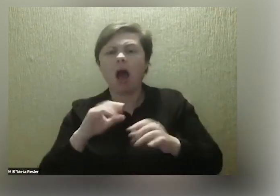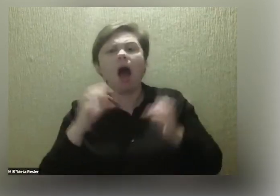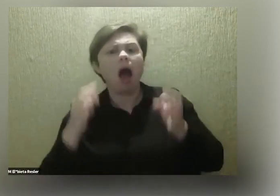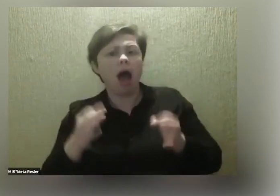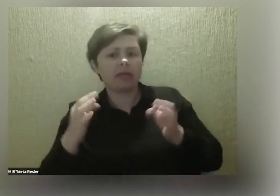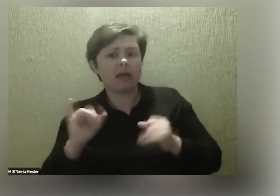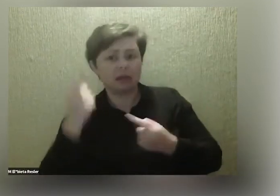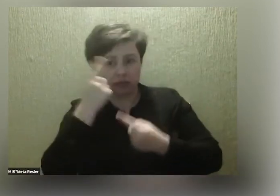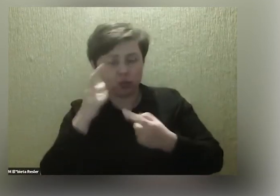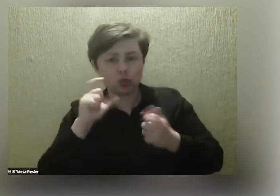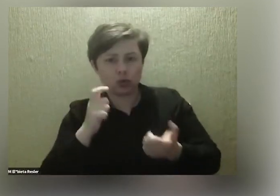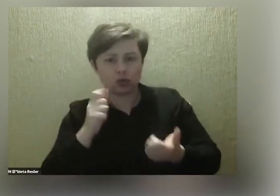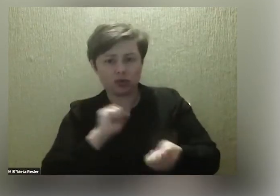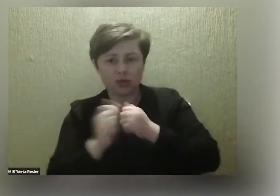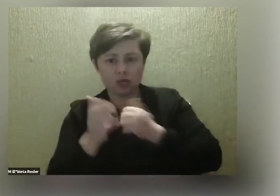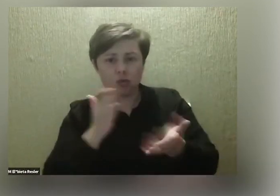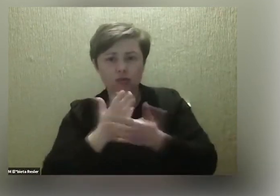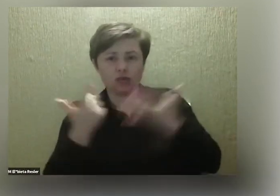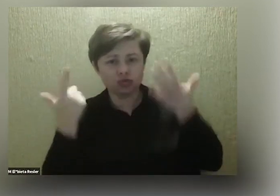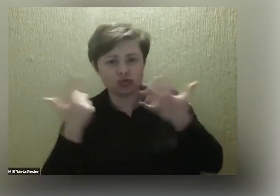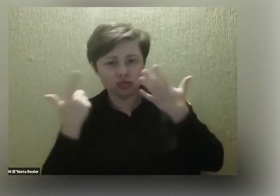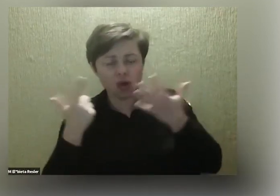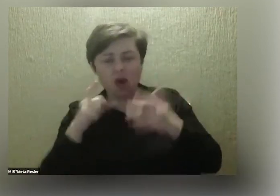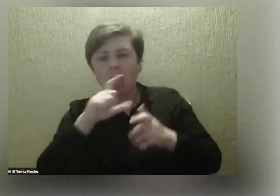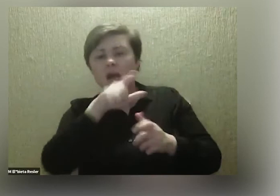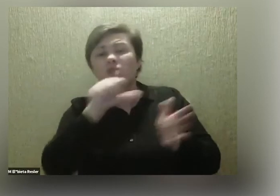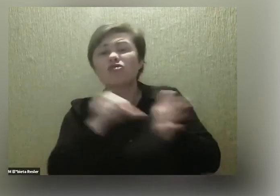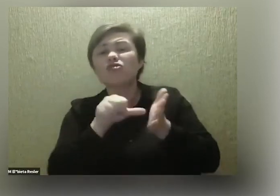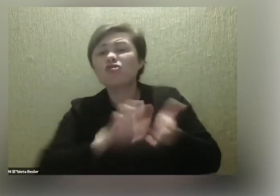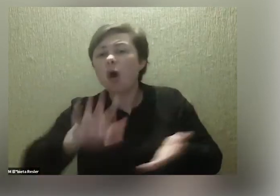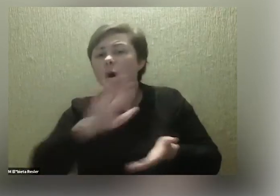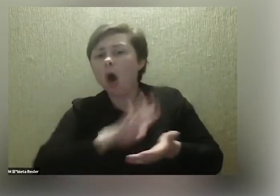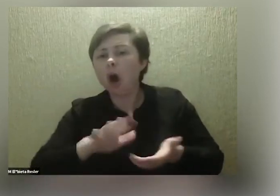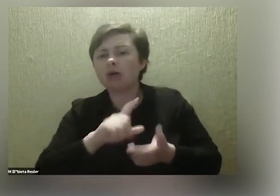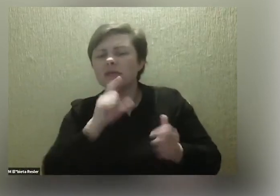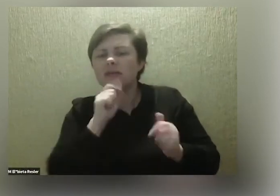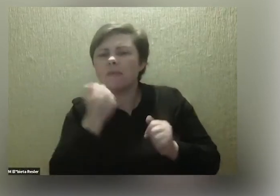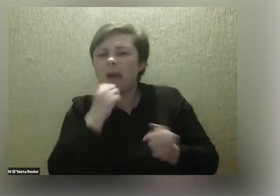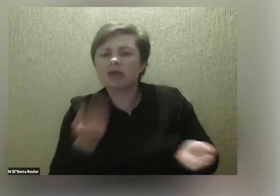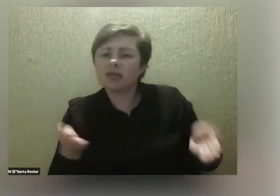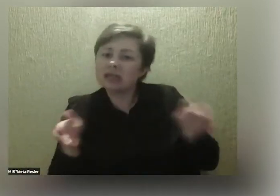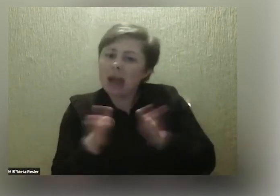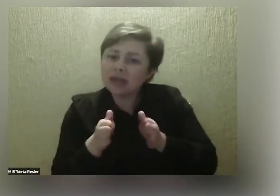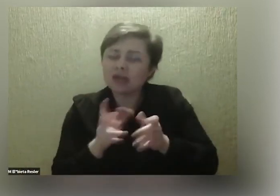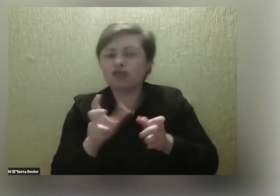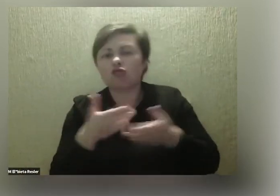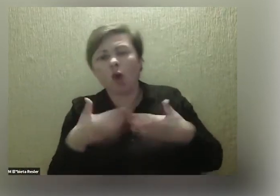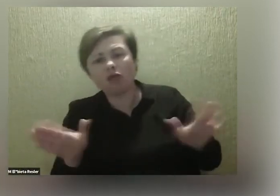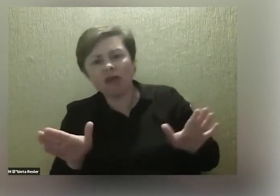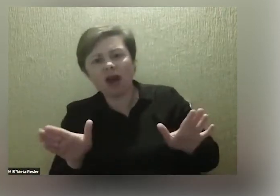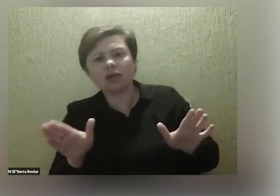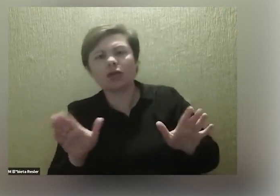Czy coś się zmieniło przez te 7 lat? Czy dalej to środowisko jest tak bardzo hermetyczne? Co można by z tym zrobić?